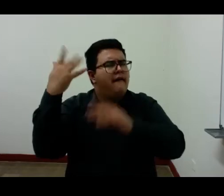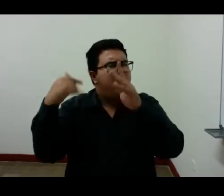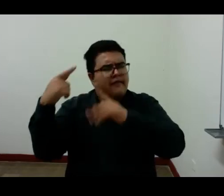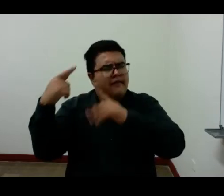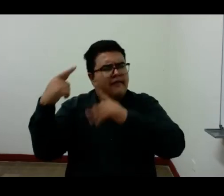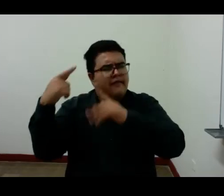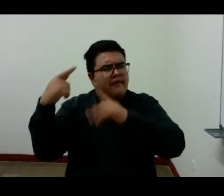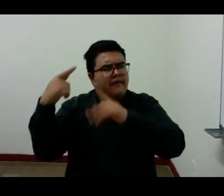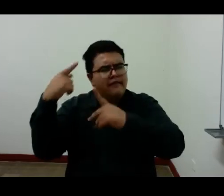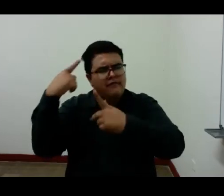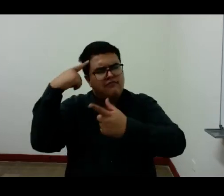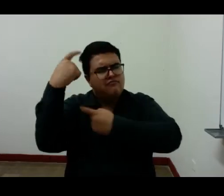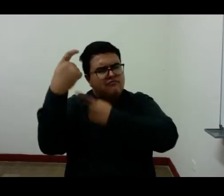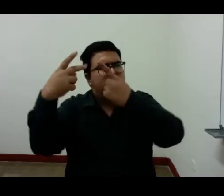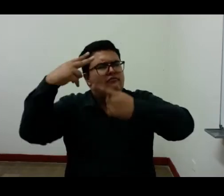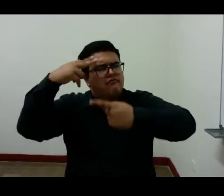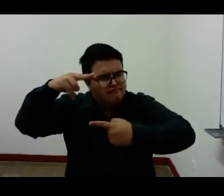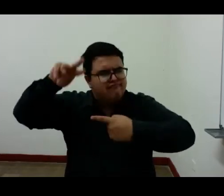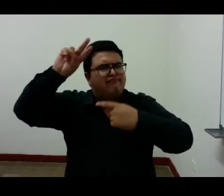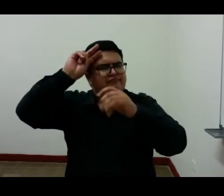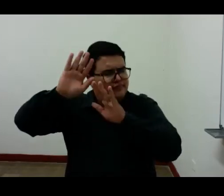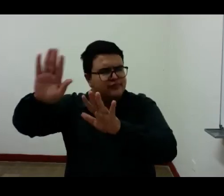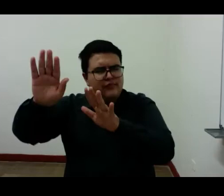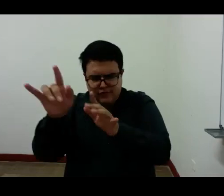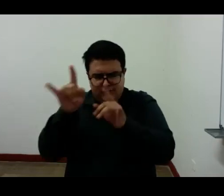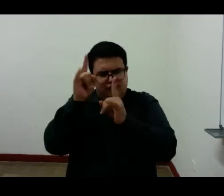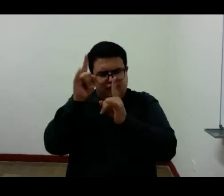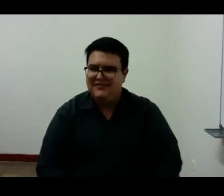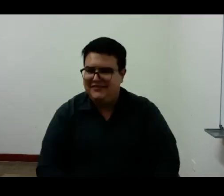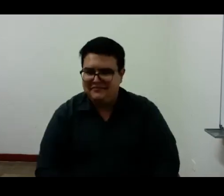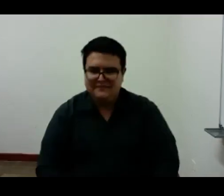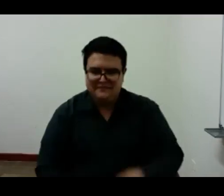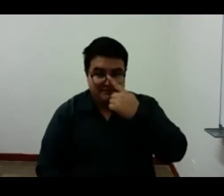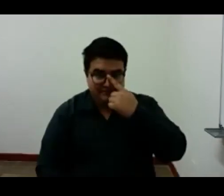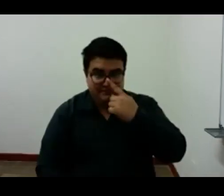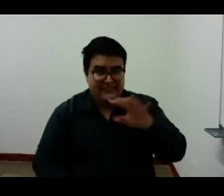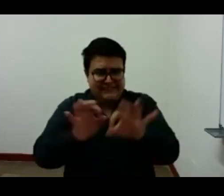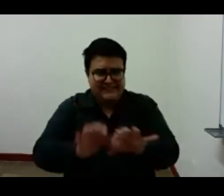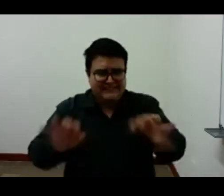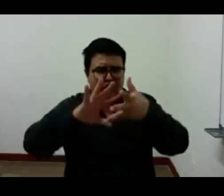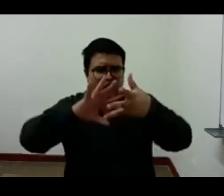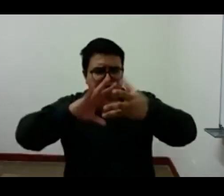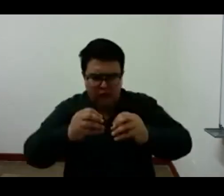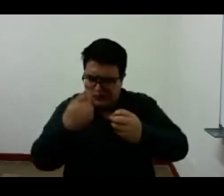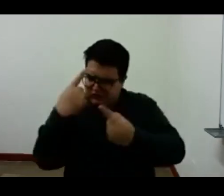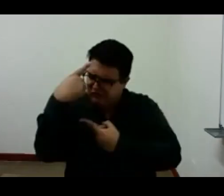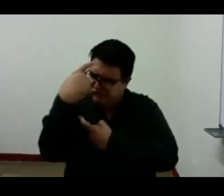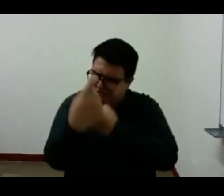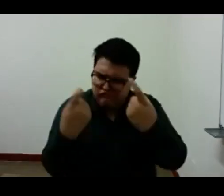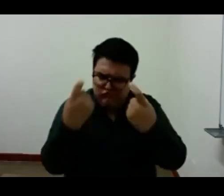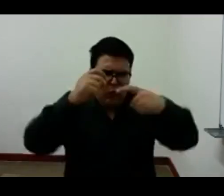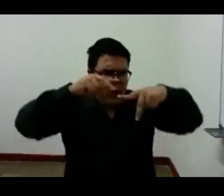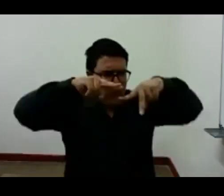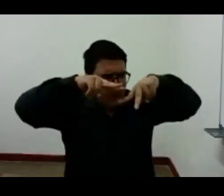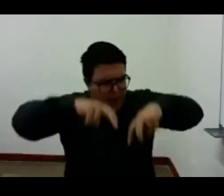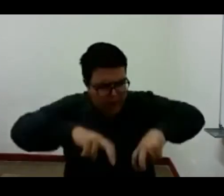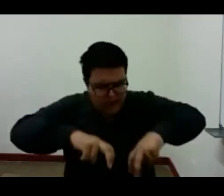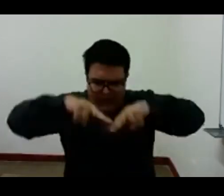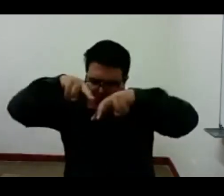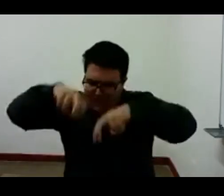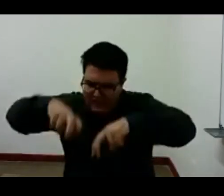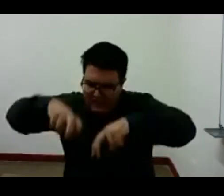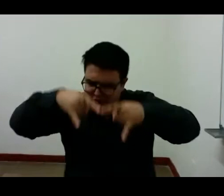un poema no es más que un medio muy complejo de explorar y tornar abstracta las